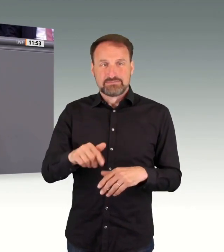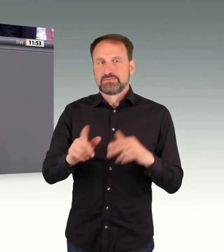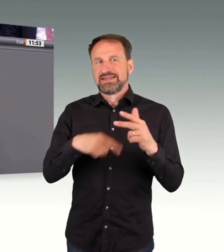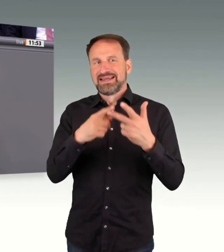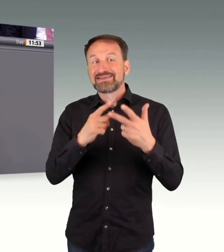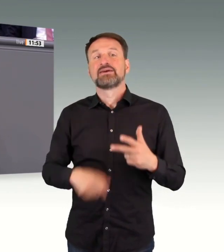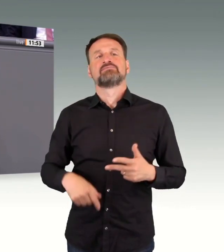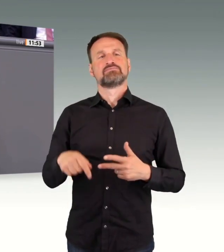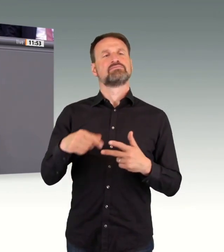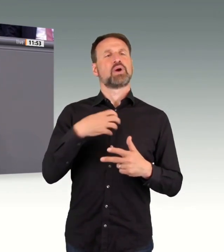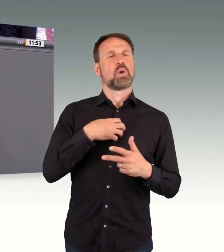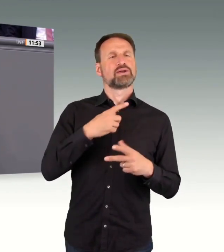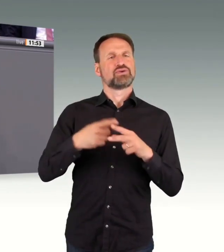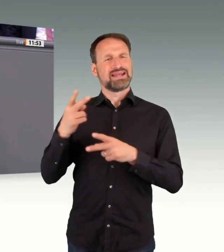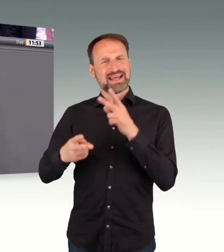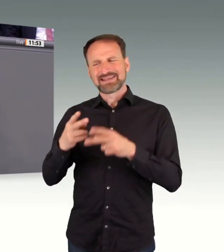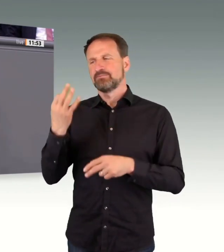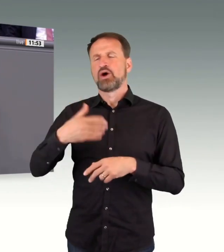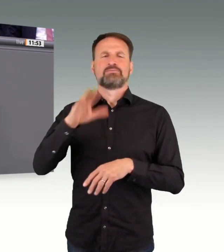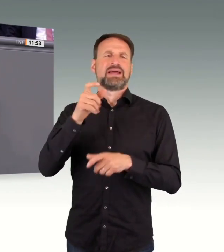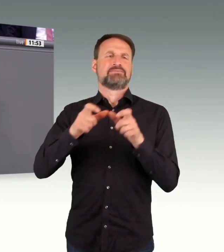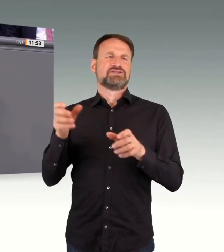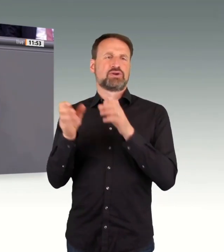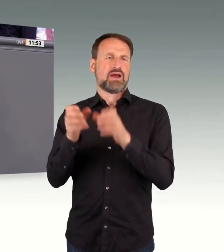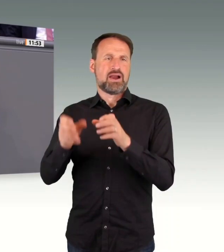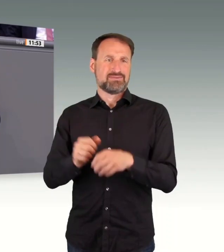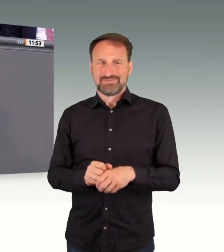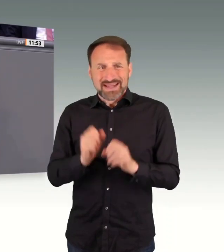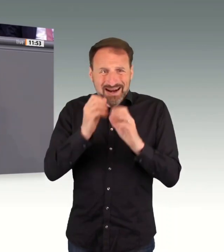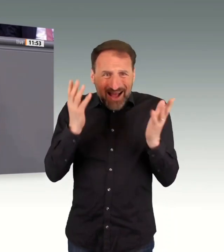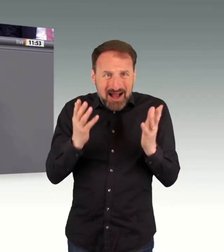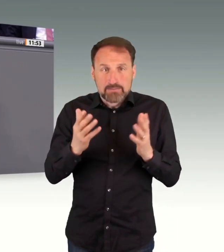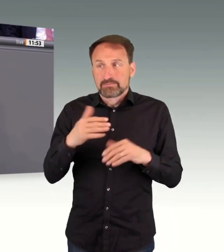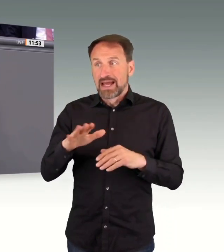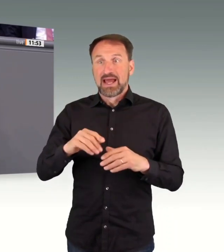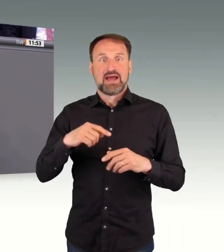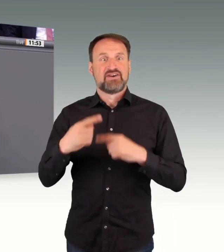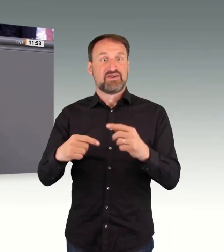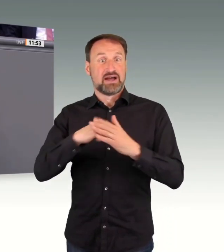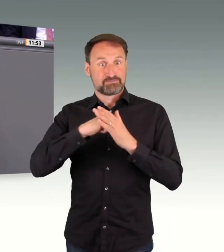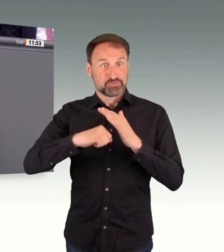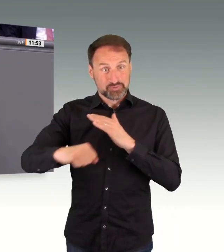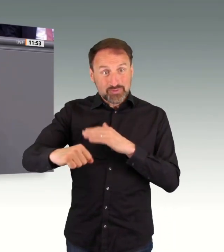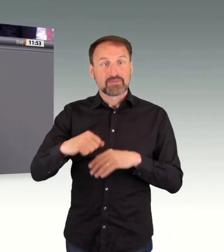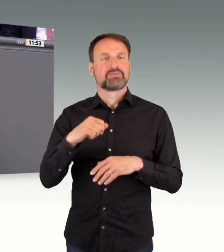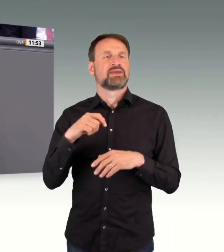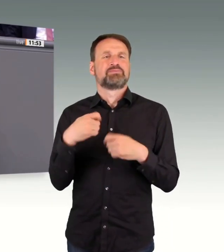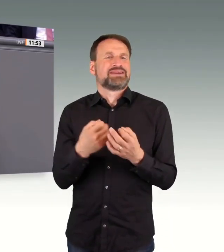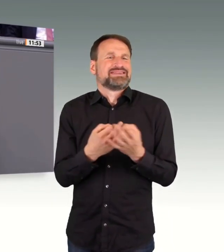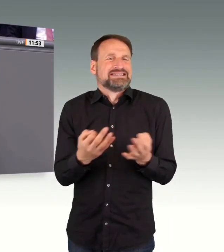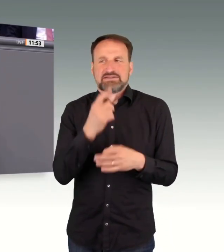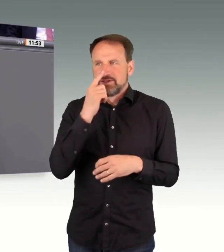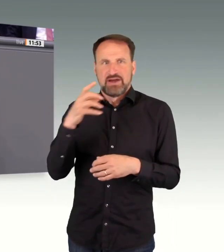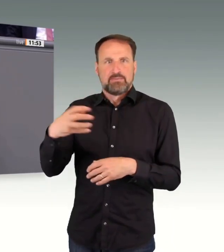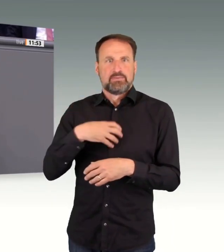deswegen berät dieses Parlament auch nicht irgendwann, sondern jetzt. Die Reformgesetze der Koalition und die nächsten